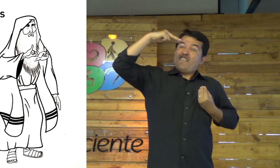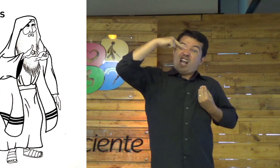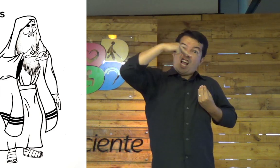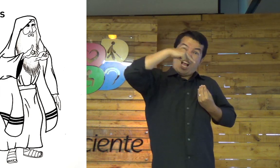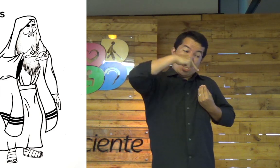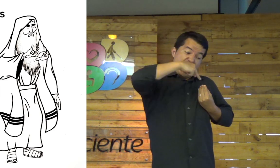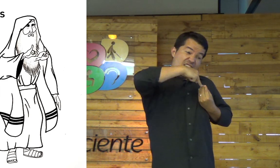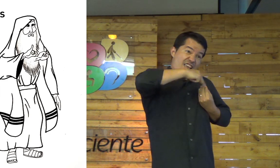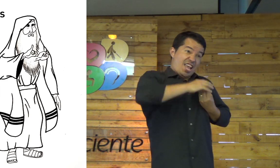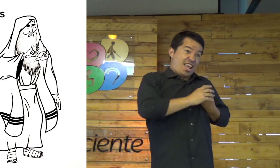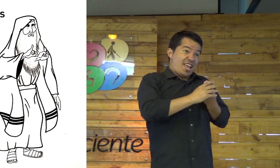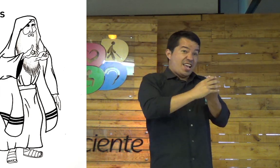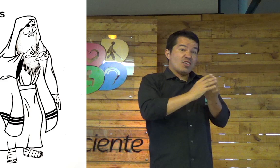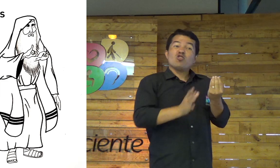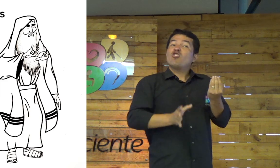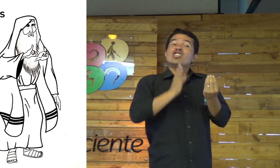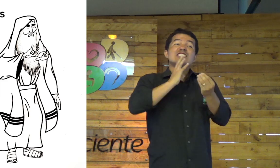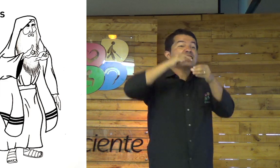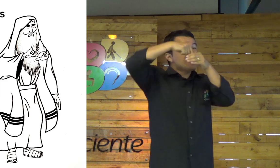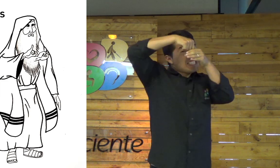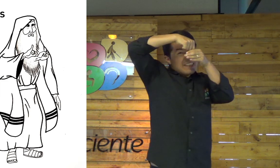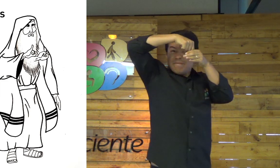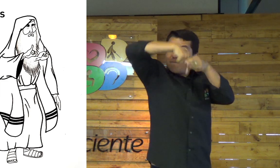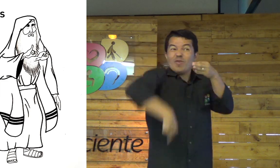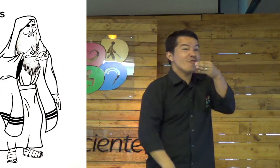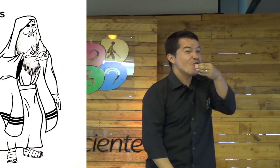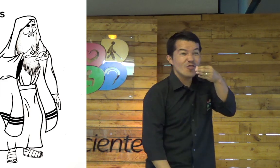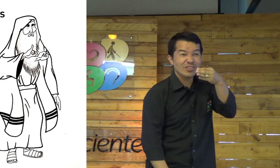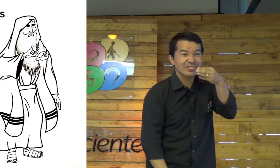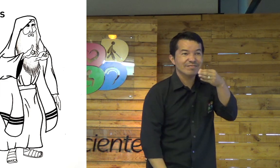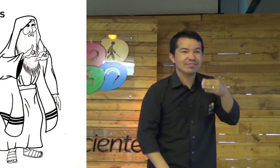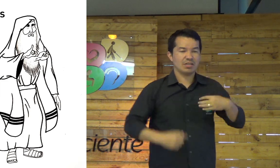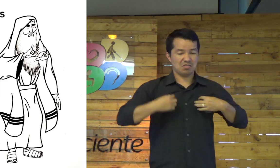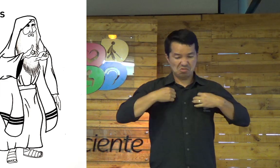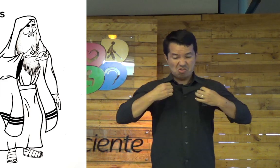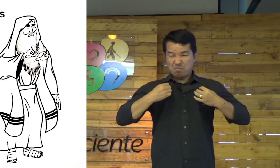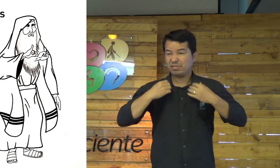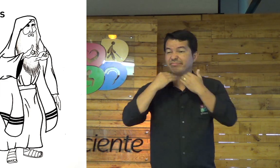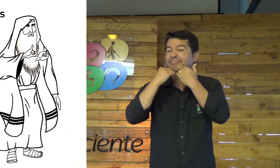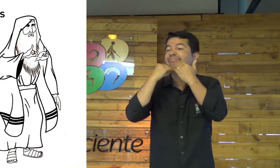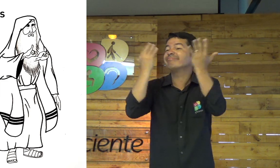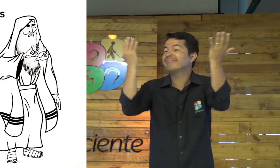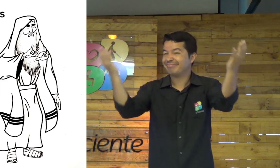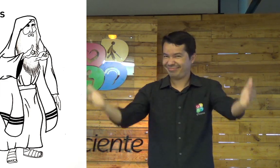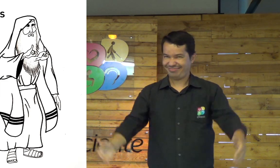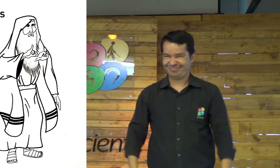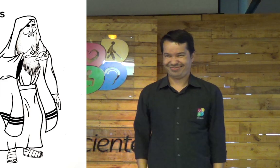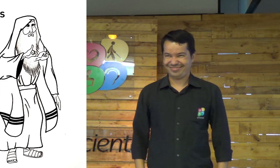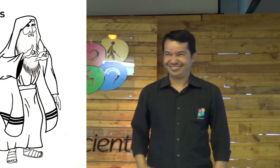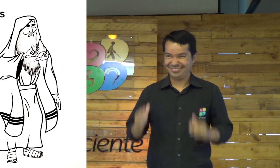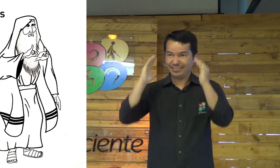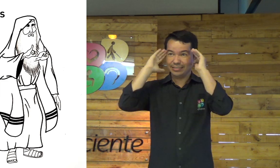Deus olha dentro da nossa vida. Deus conhece o profundo do nosso coração. Roupa não adianta nada.